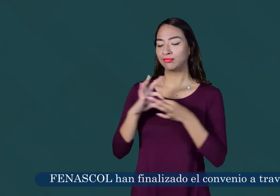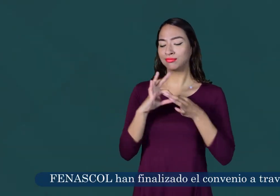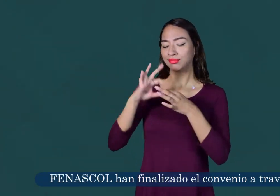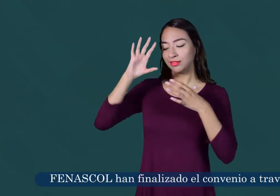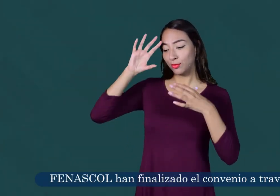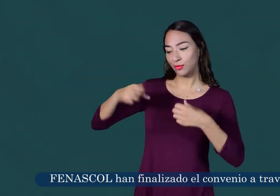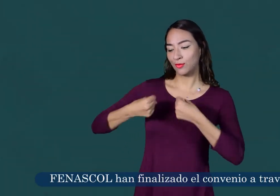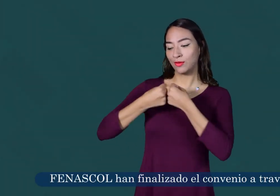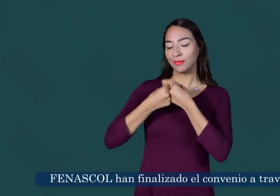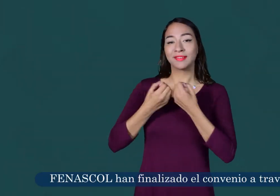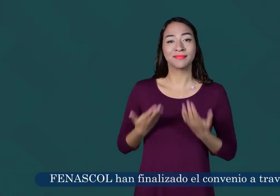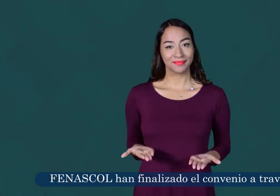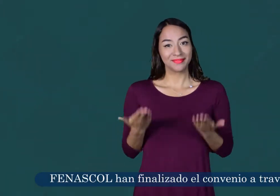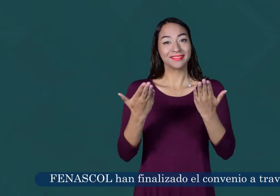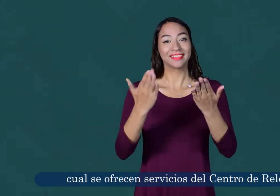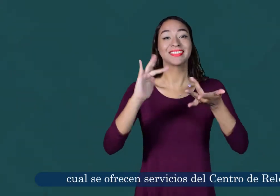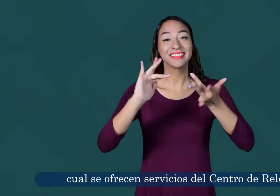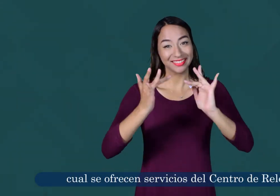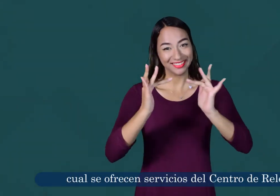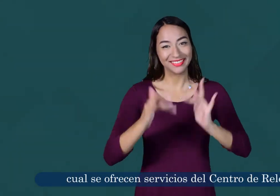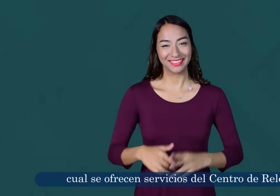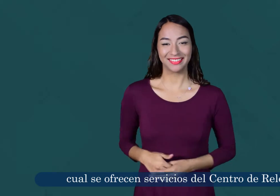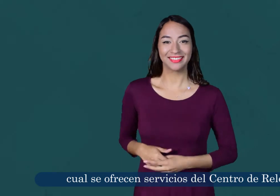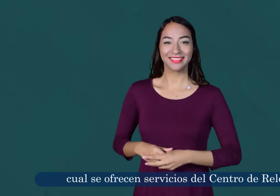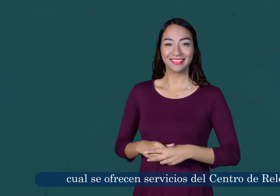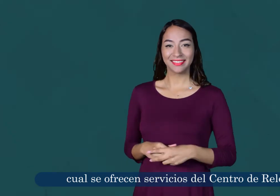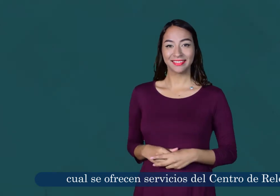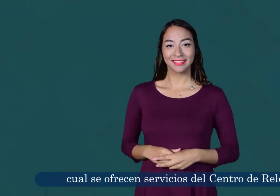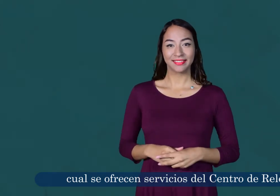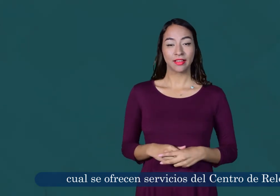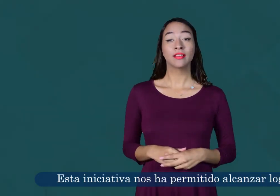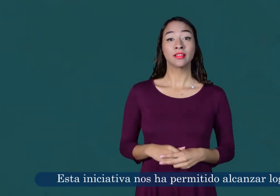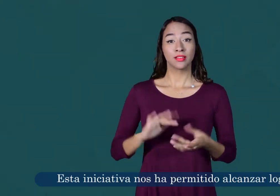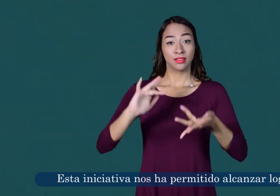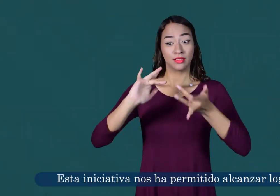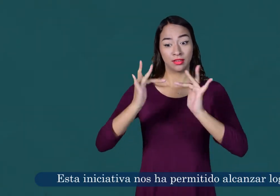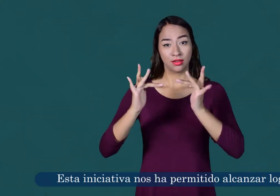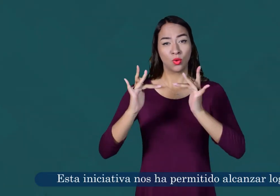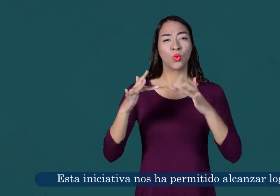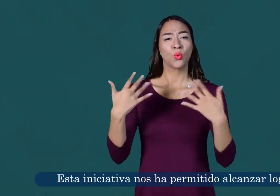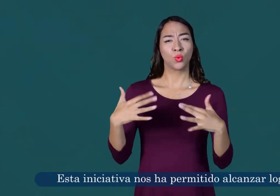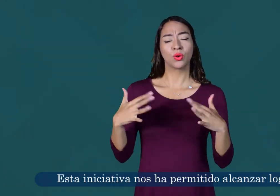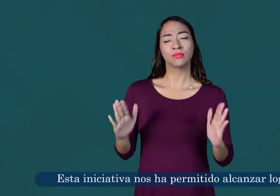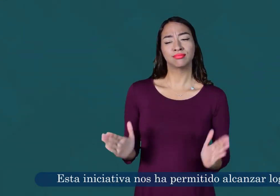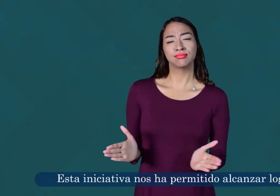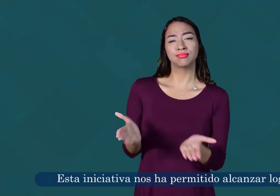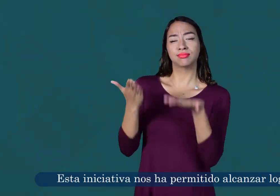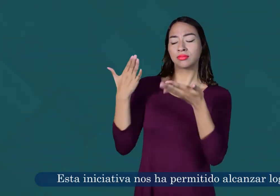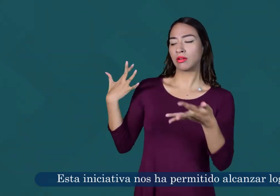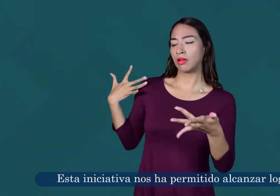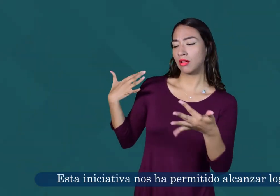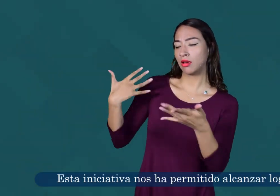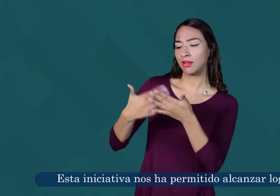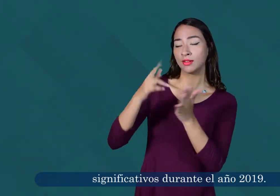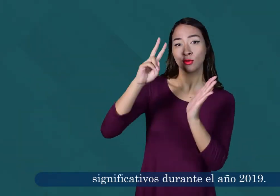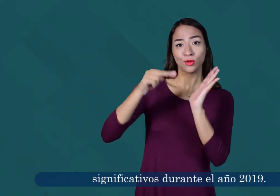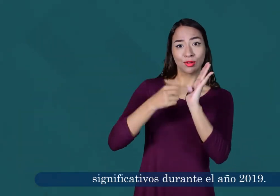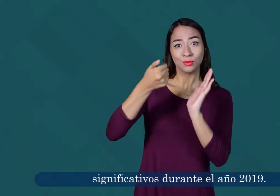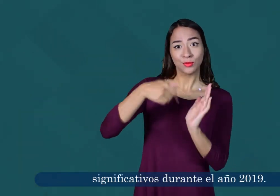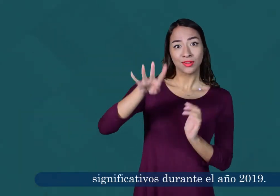convenio a través del cual se ofrecen servicios del Centro de Relevo. Esta iniciativa nos ha permitido alcanzar logros significativos durante